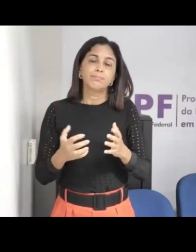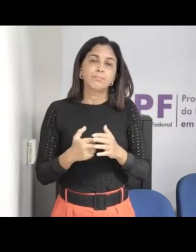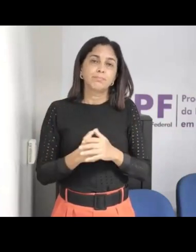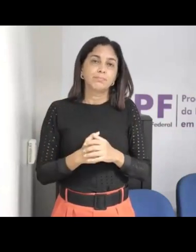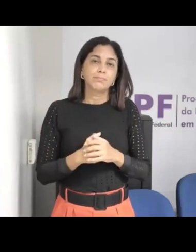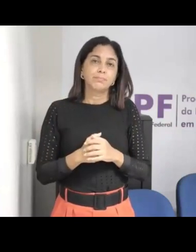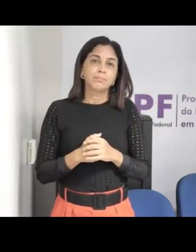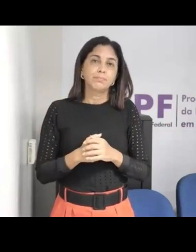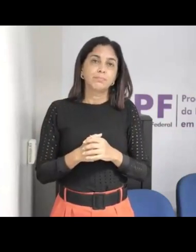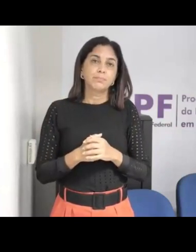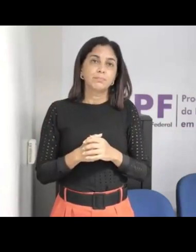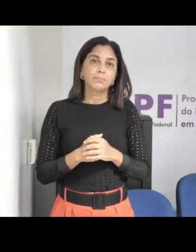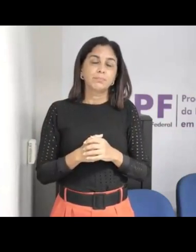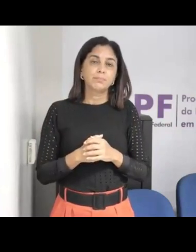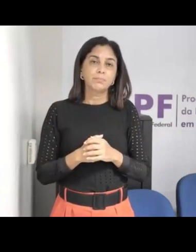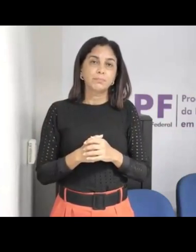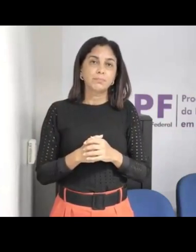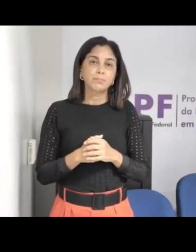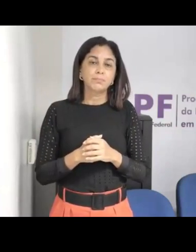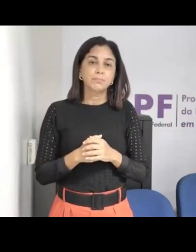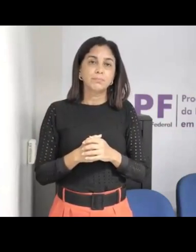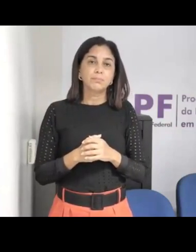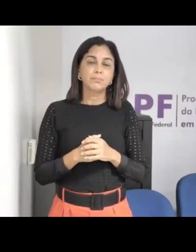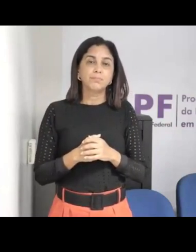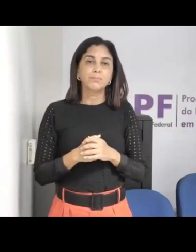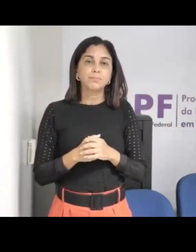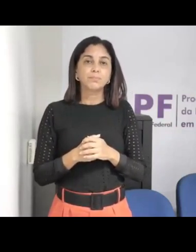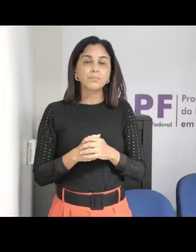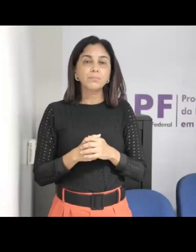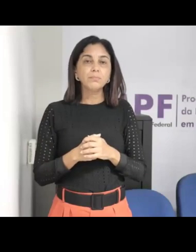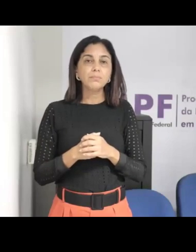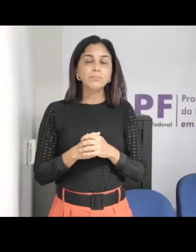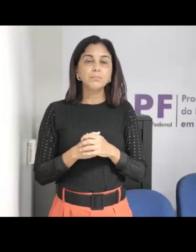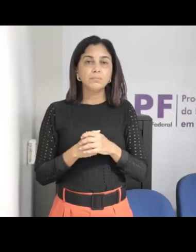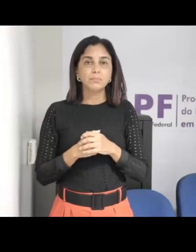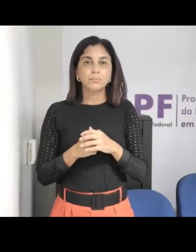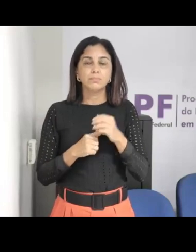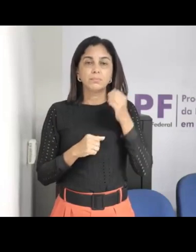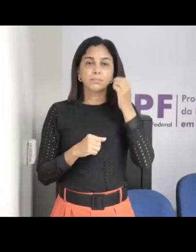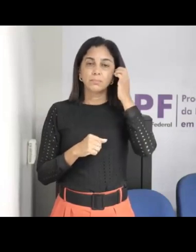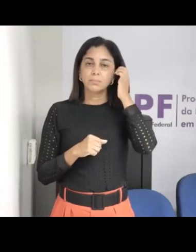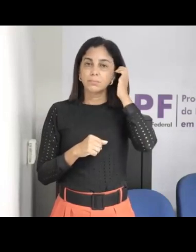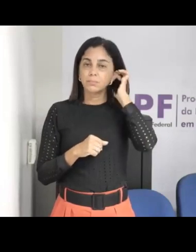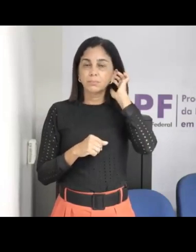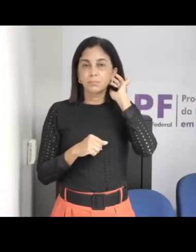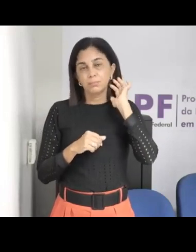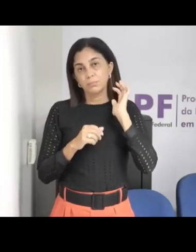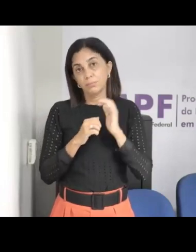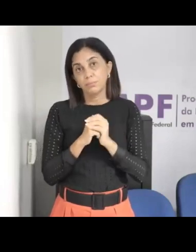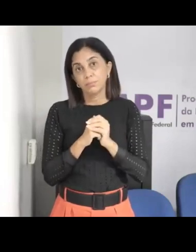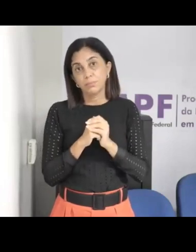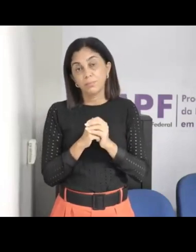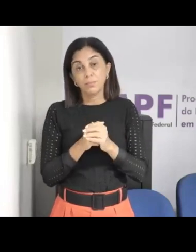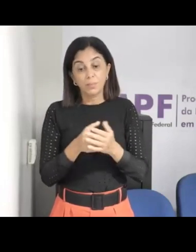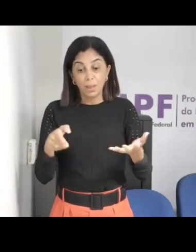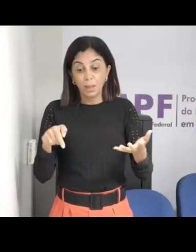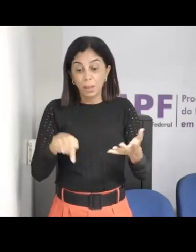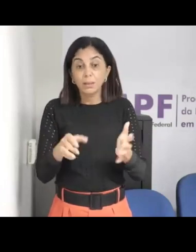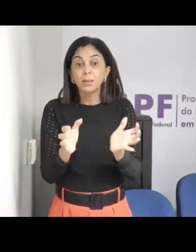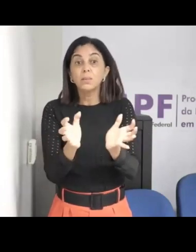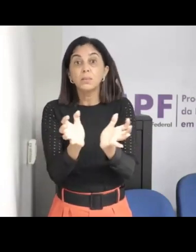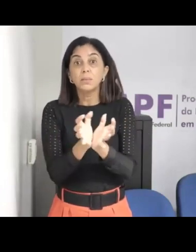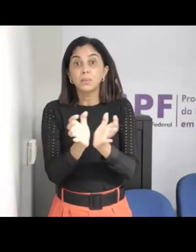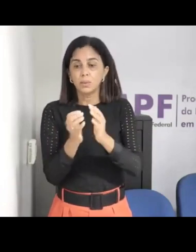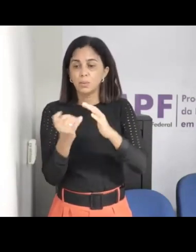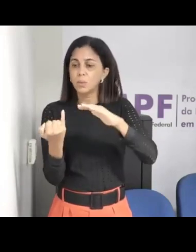para, para o que serve para o ano inteiro e que serve para qualquer foto, né, no nosso caso, por exemplo, child funder, é uma coisa que a gente toma